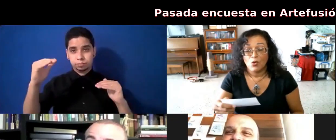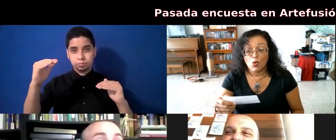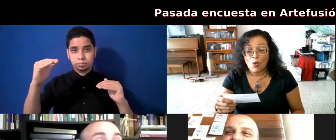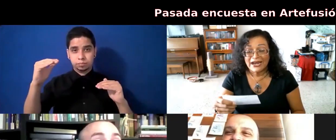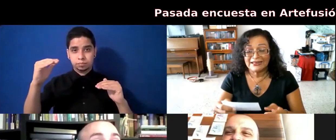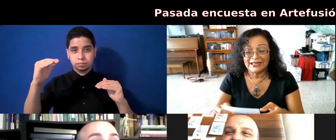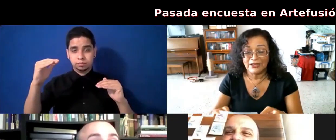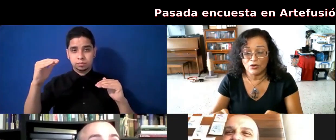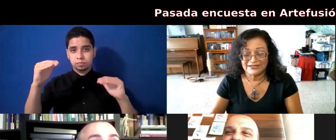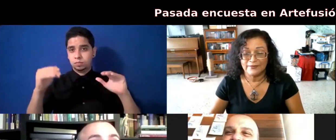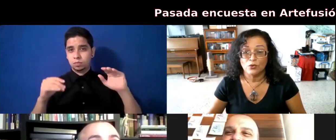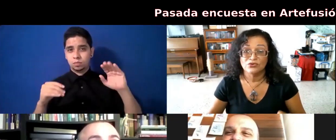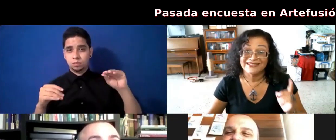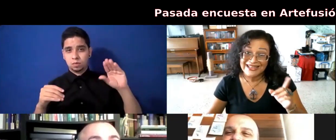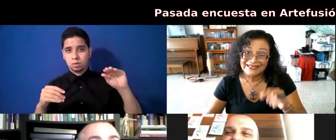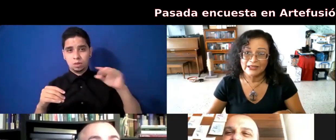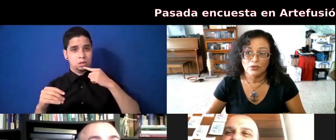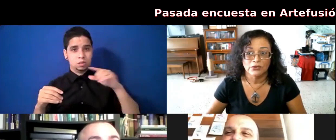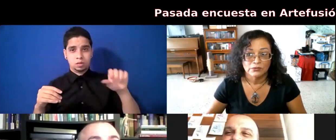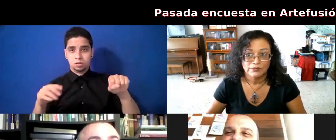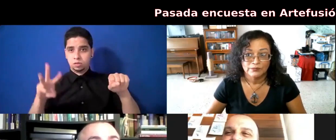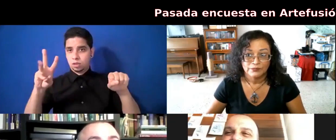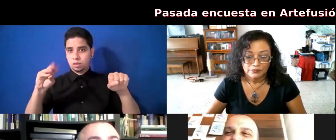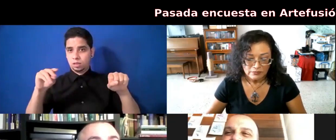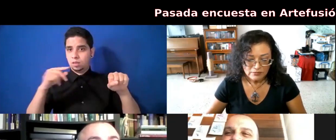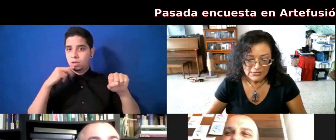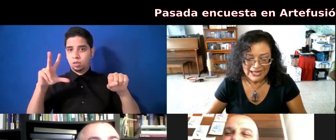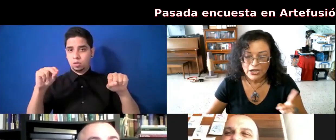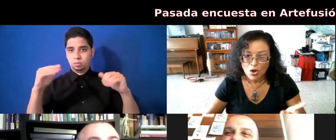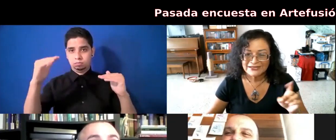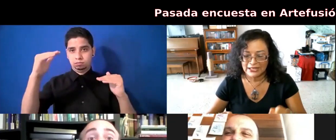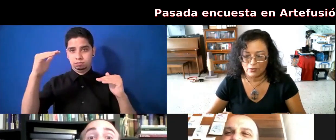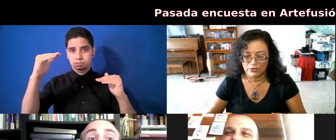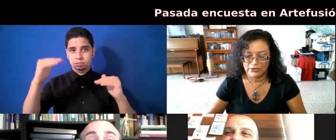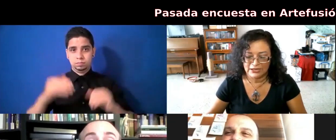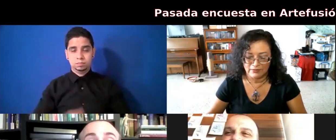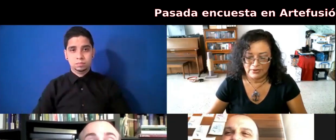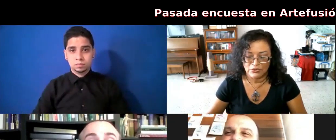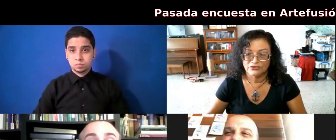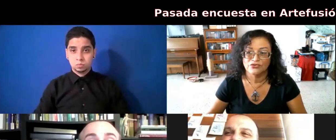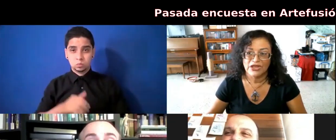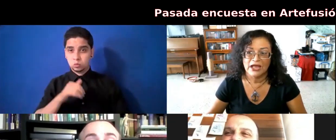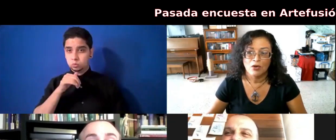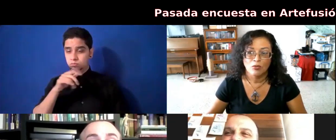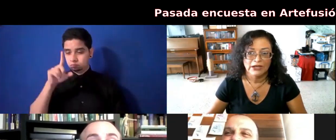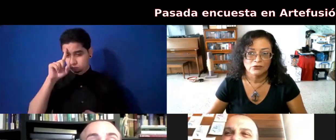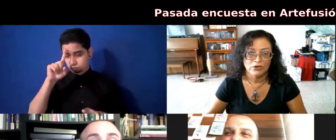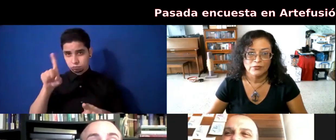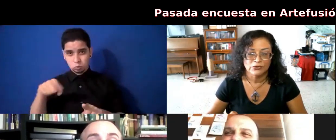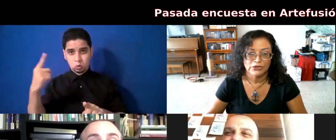Un 40 dijo que sí, pero un 60 dijo que no. Mira. Que no está de acuerdo de que la vacunación sea obligatoria en Puerto